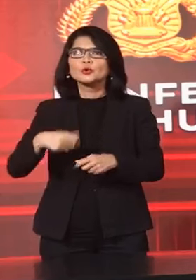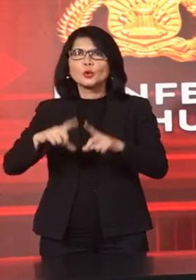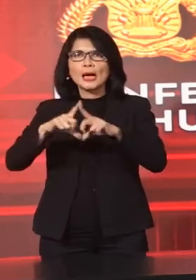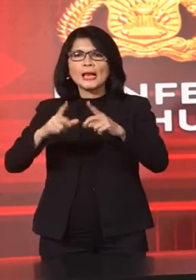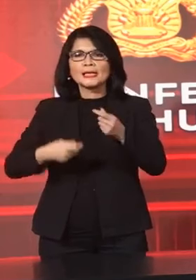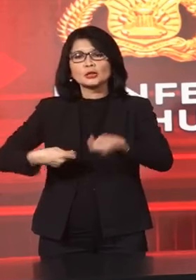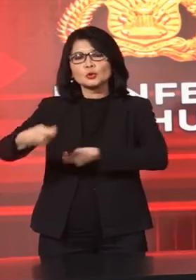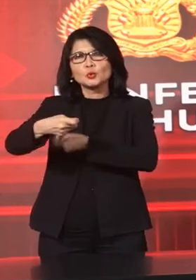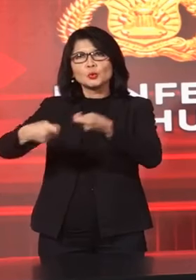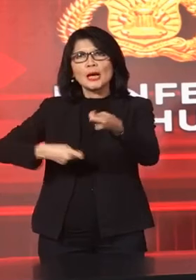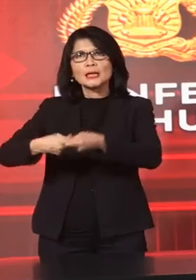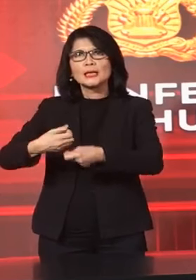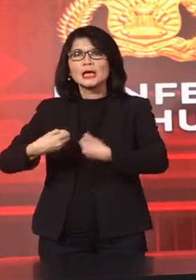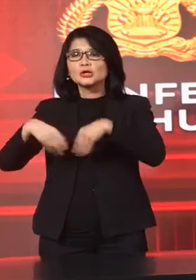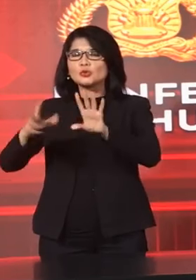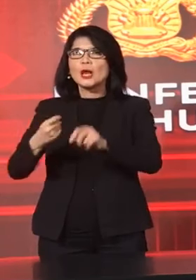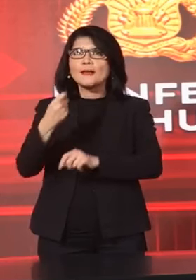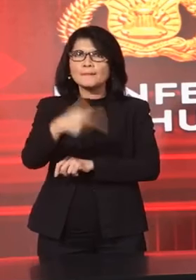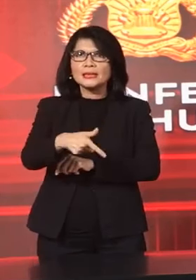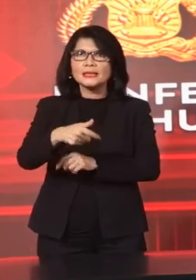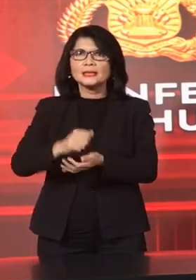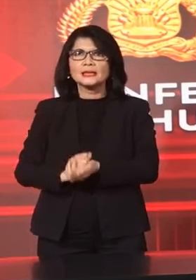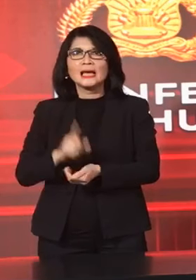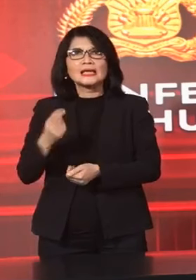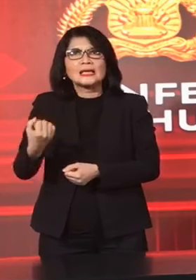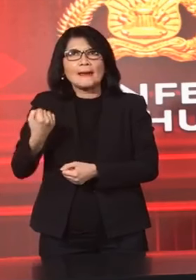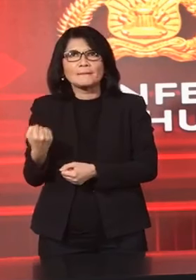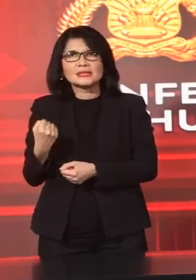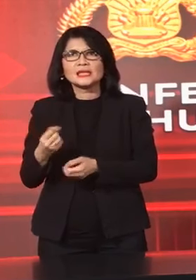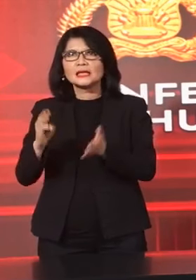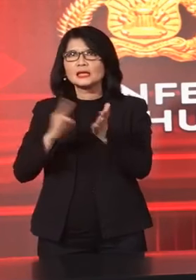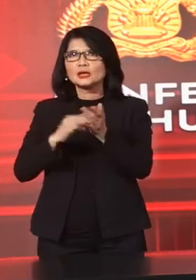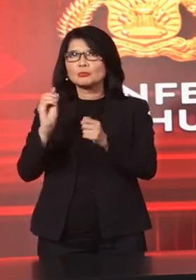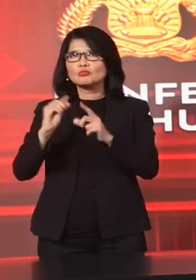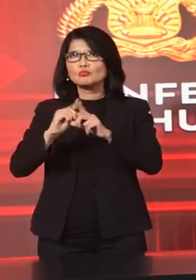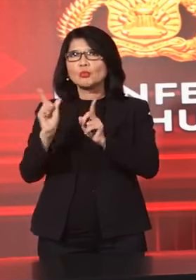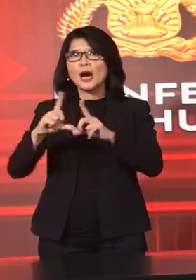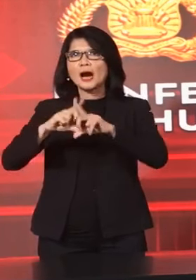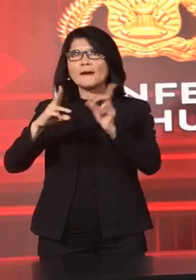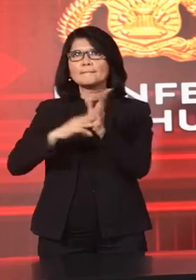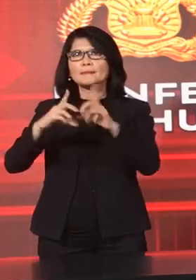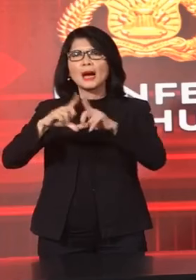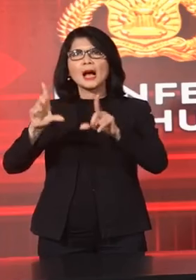Tukar Jual Beli Dan Perdagangan Di Pasar Muamalah Tersebut